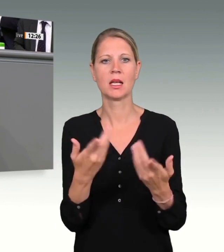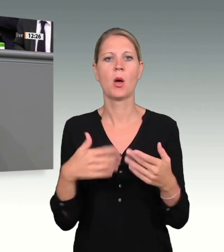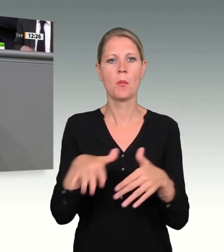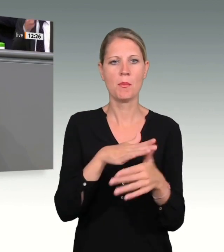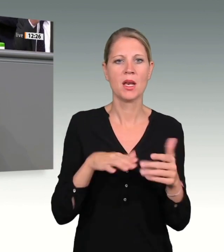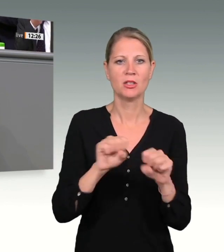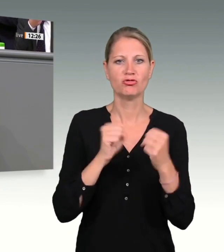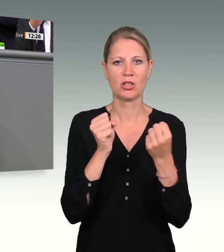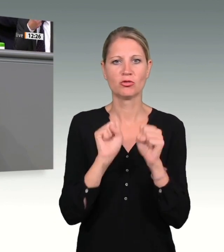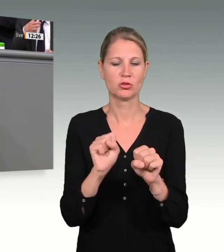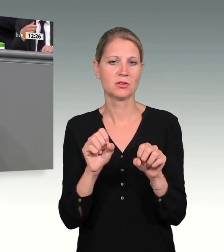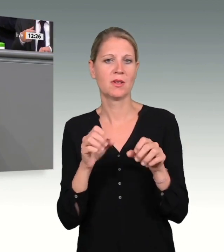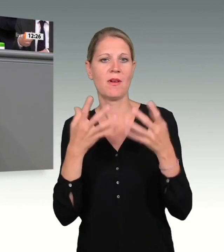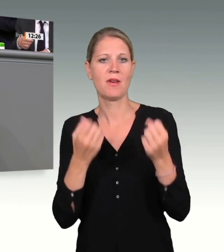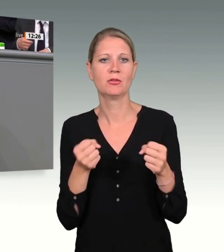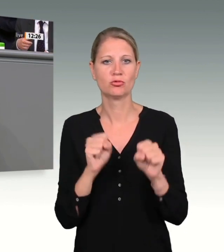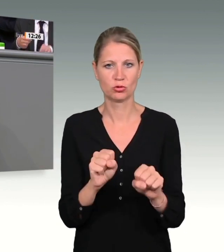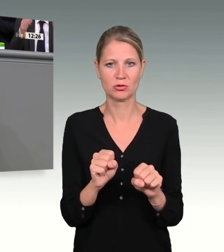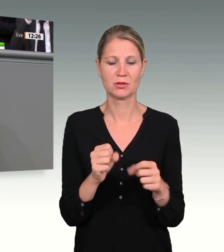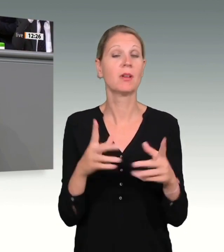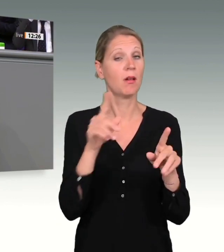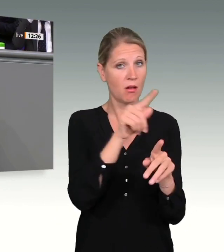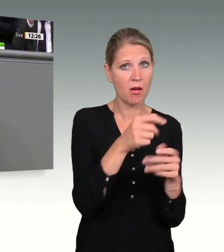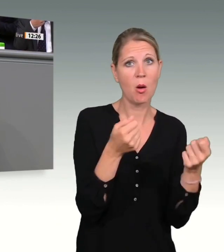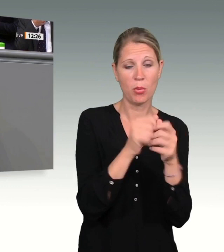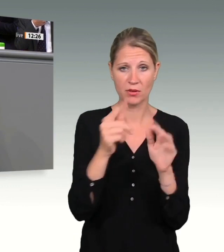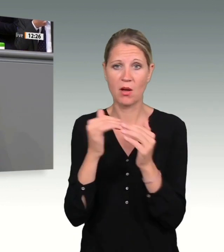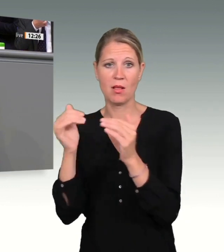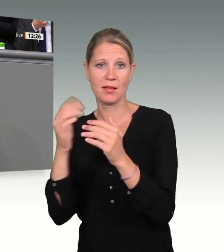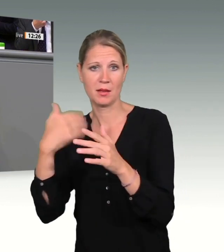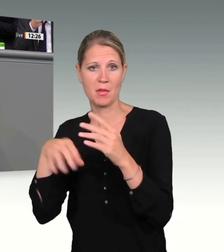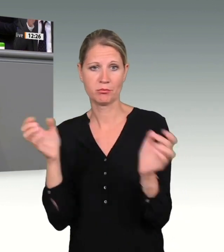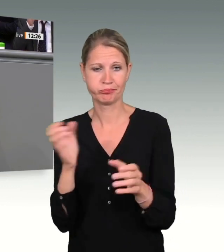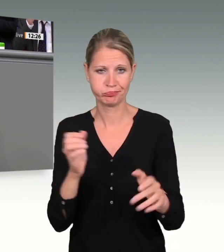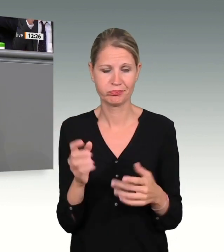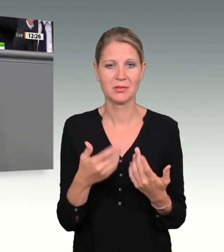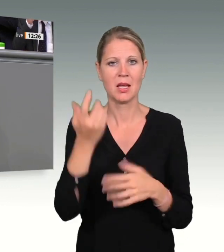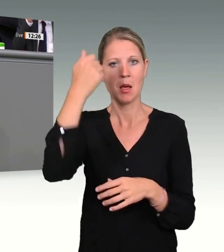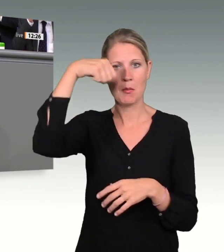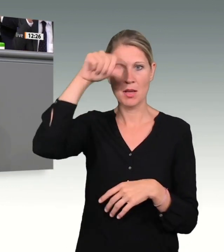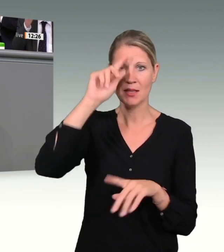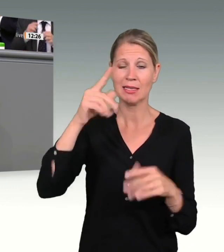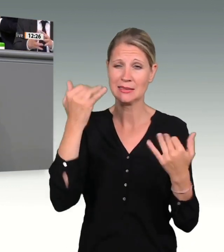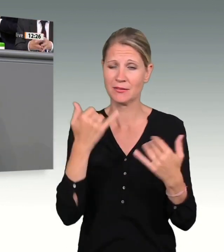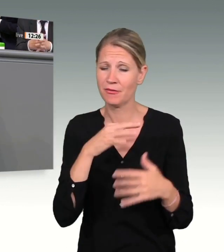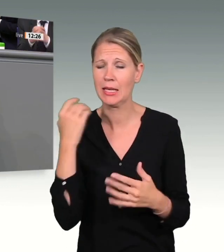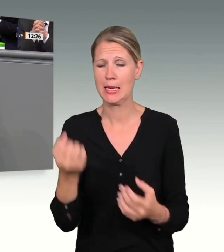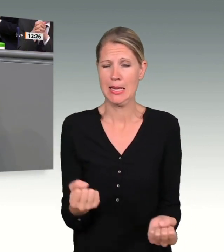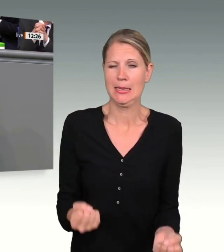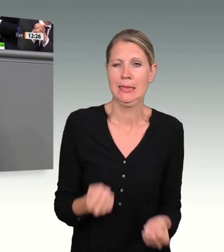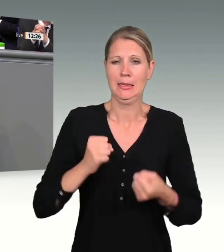Gefahrenabwehr und der Telekommunikationsüberwachung zusammengeführt. Ich bedanke mich dafür und für seine Anwesenheit beim Staatssekretär Ackmann.